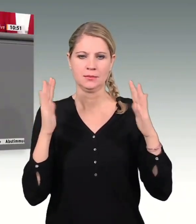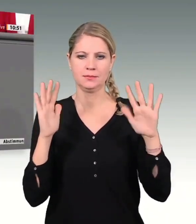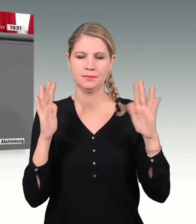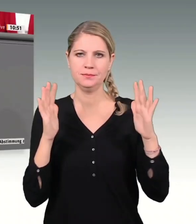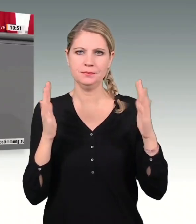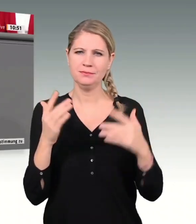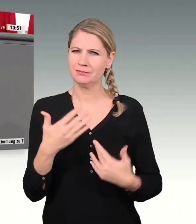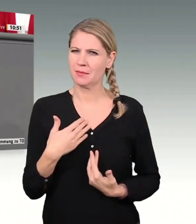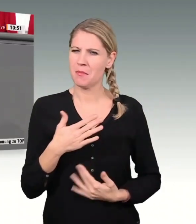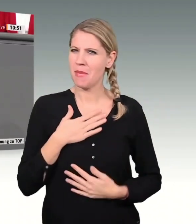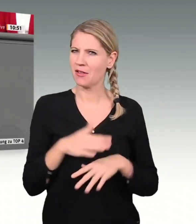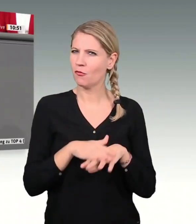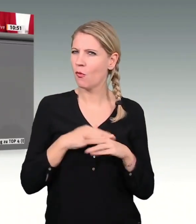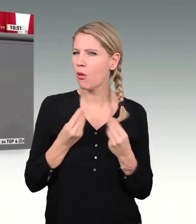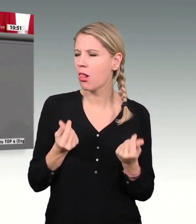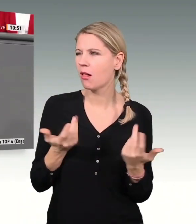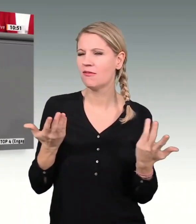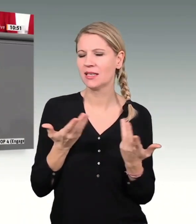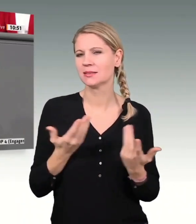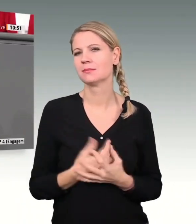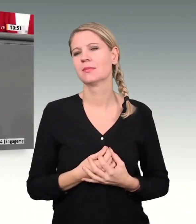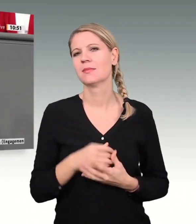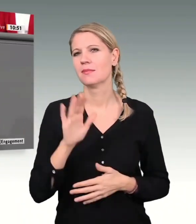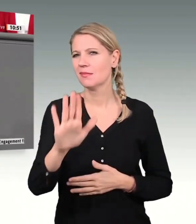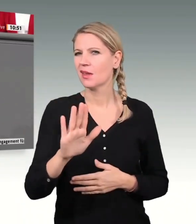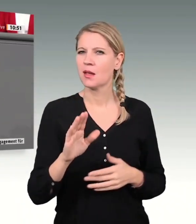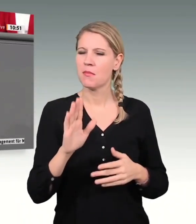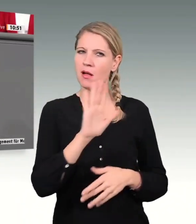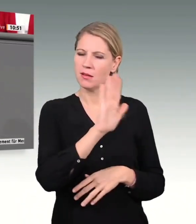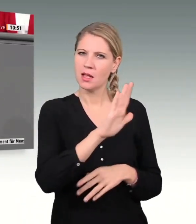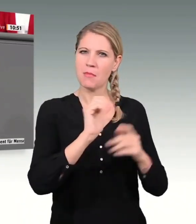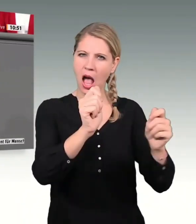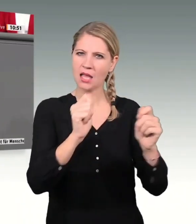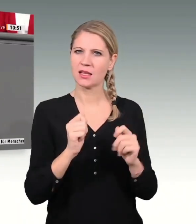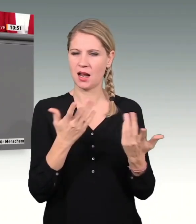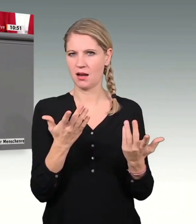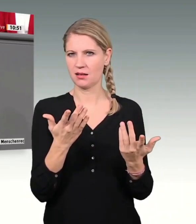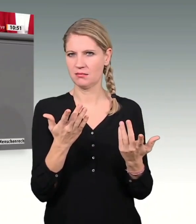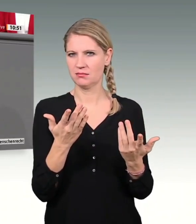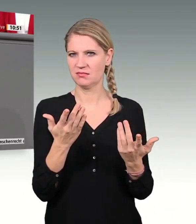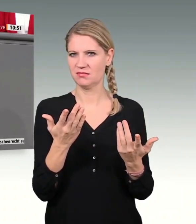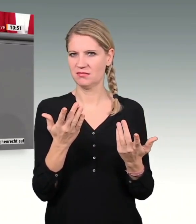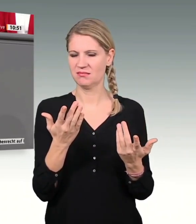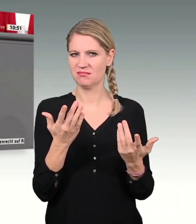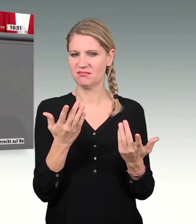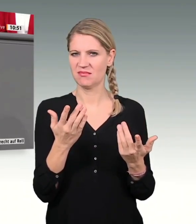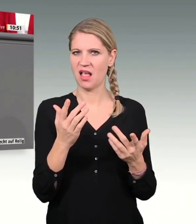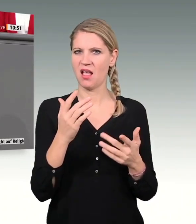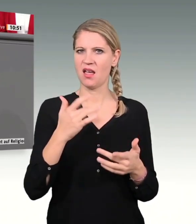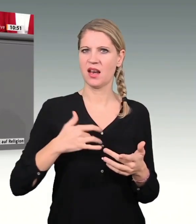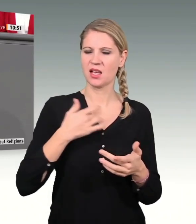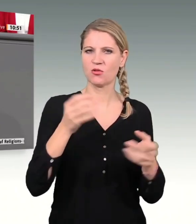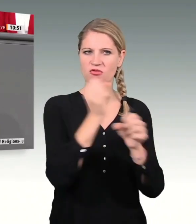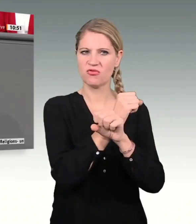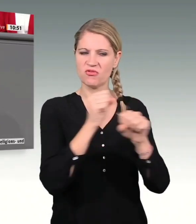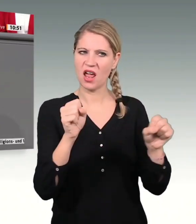Doch mein Eindruck ist, dass es Ihnen in Ihrem Antrag weniger um die Religionsfreiheit